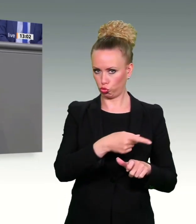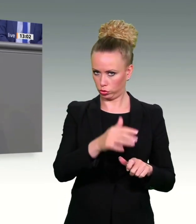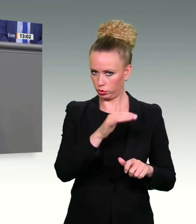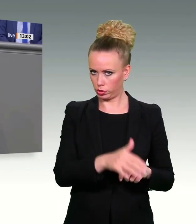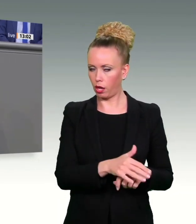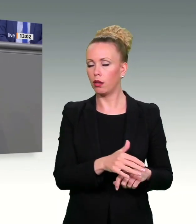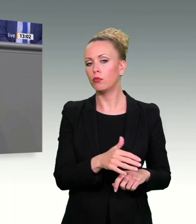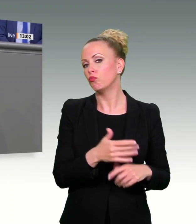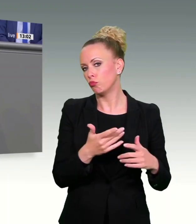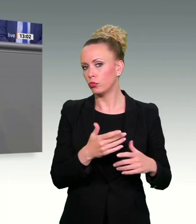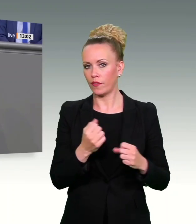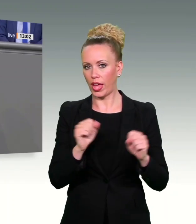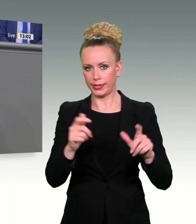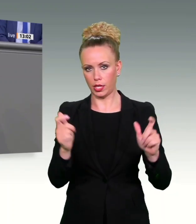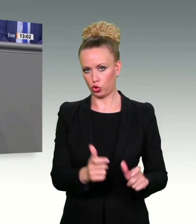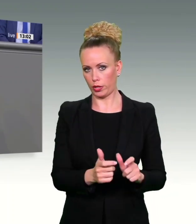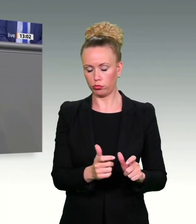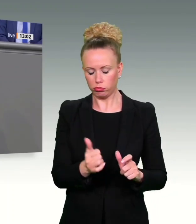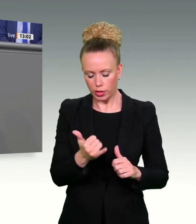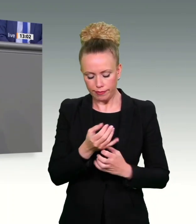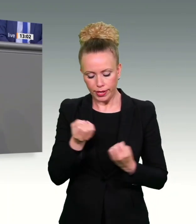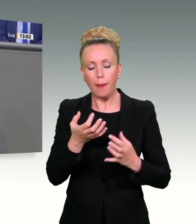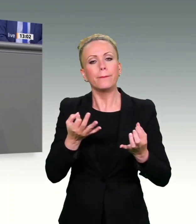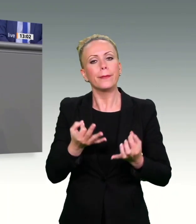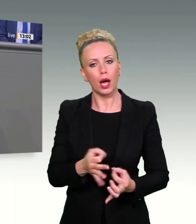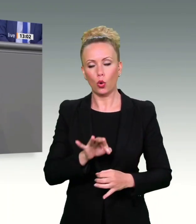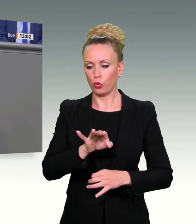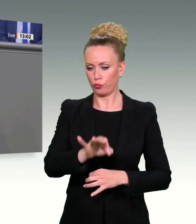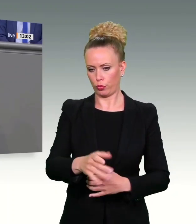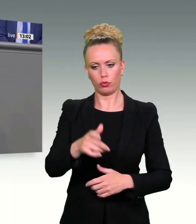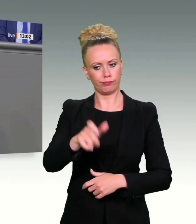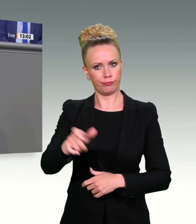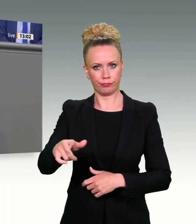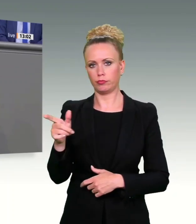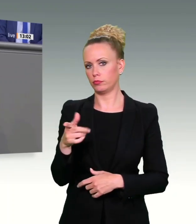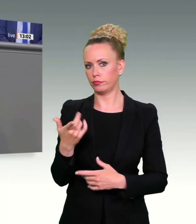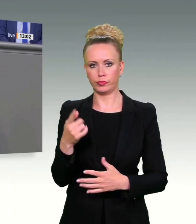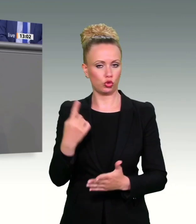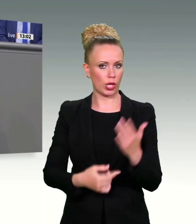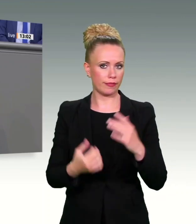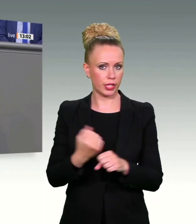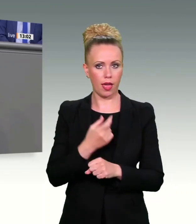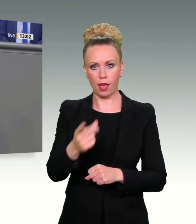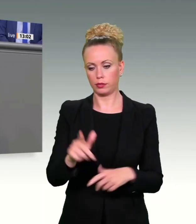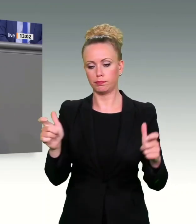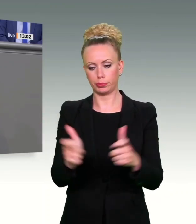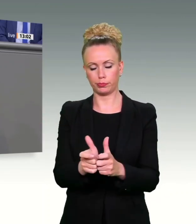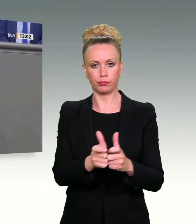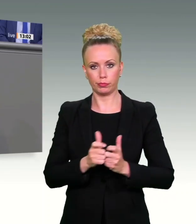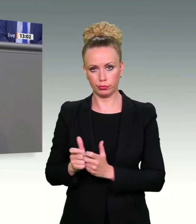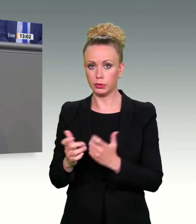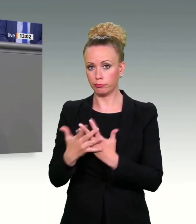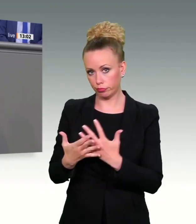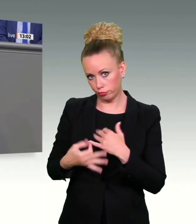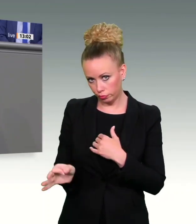braucht Freiheitseinschränkungen, um Straftaten zu bekämpfen und zu ahnden, dass der Souverän von Freiheitseinschränkungen überzeugt